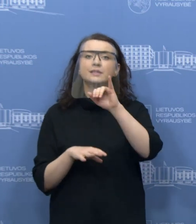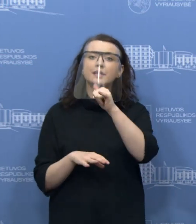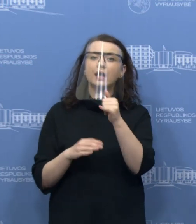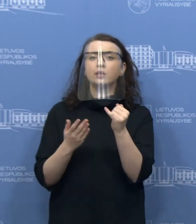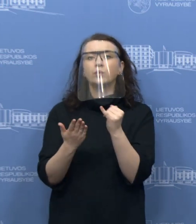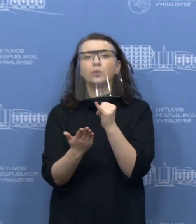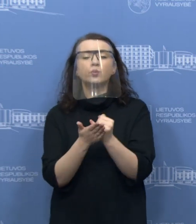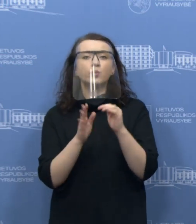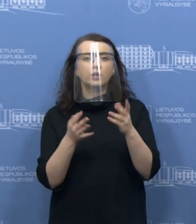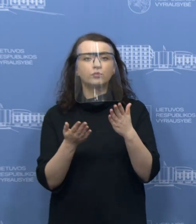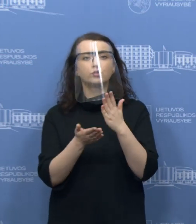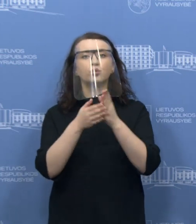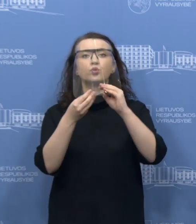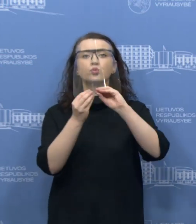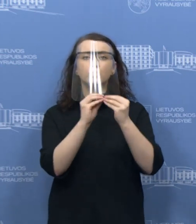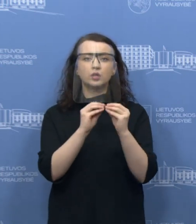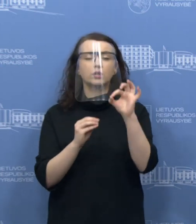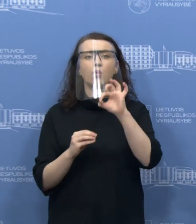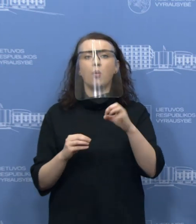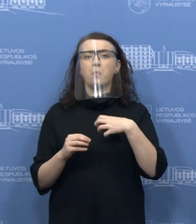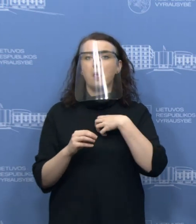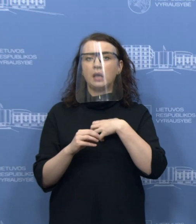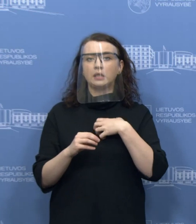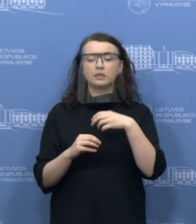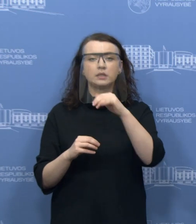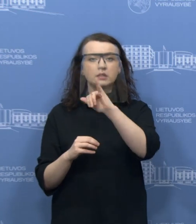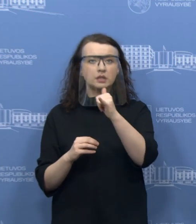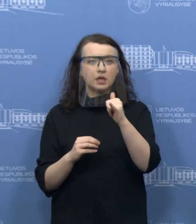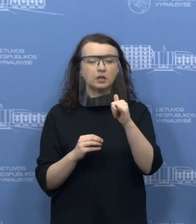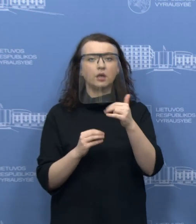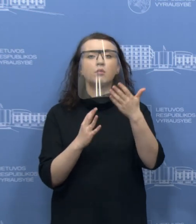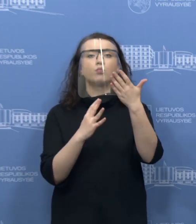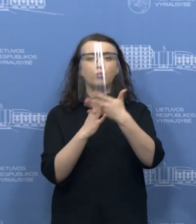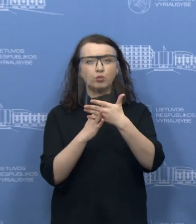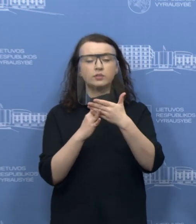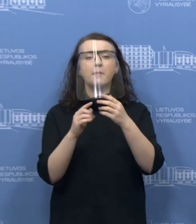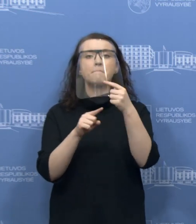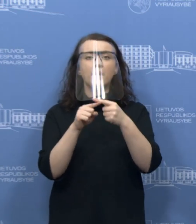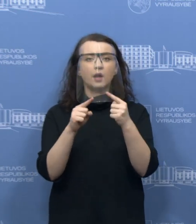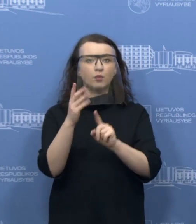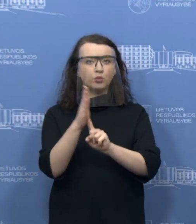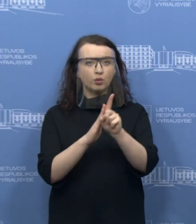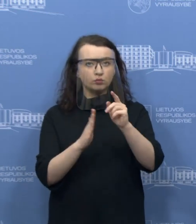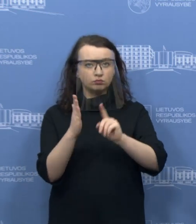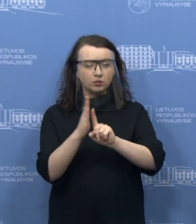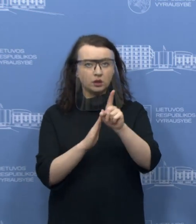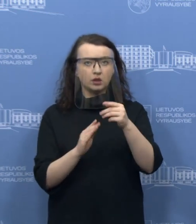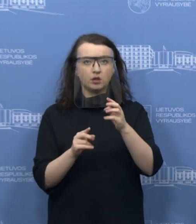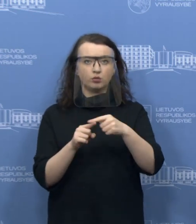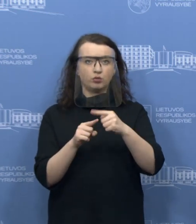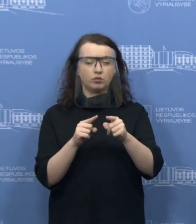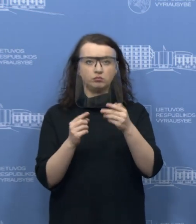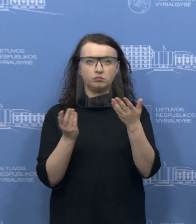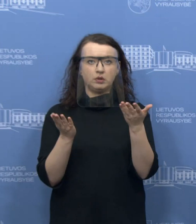Yra susitarta dėl pagrindinių sąlygų. Dalis priemonių jau startavo, dalis startuos artimiausių metų.